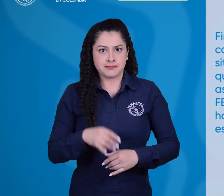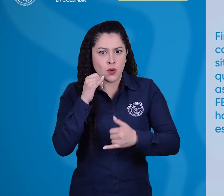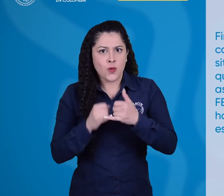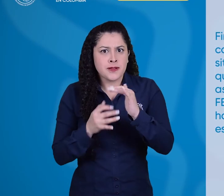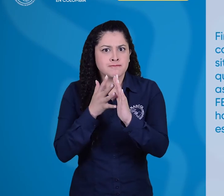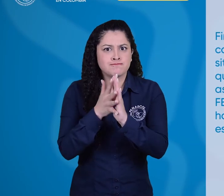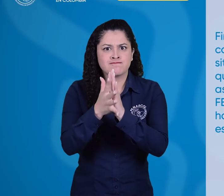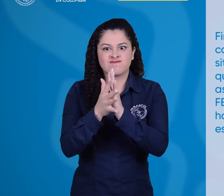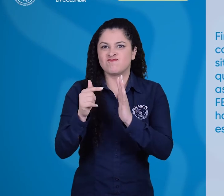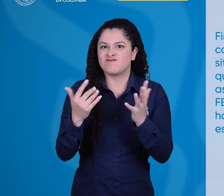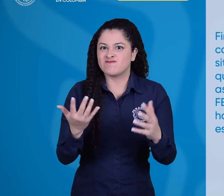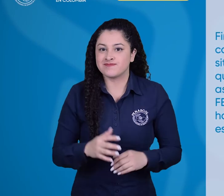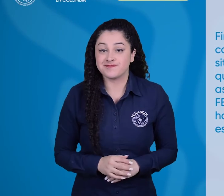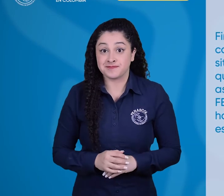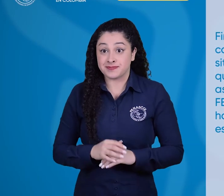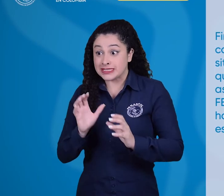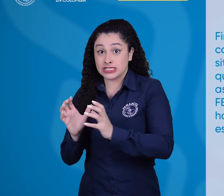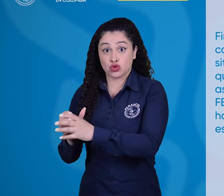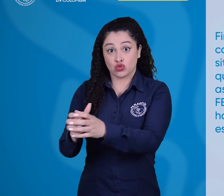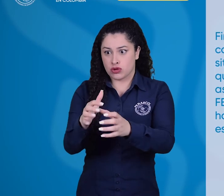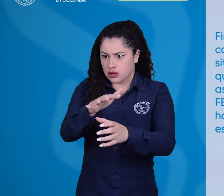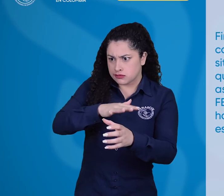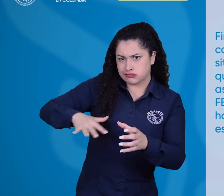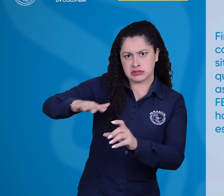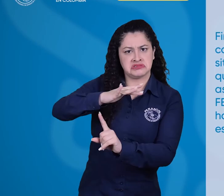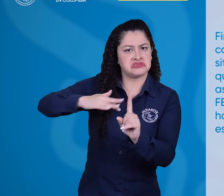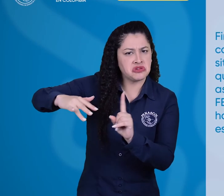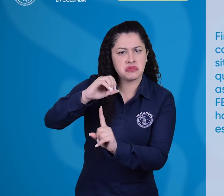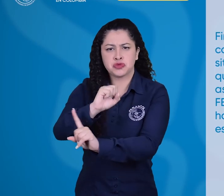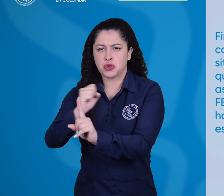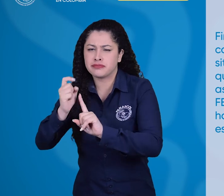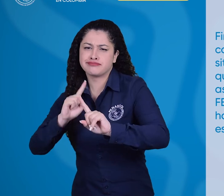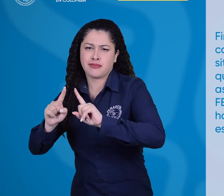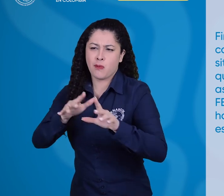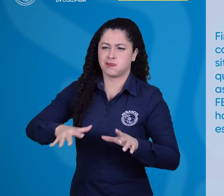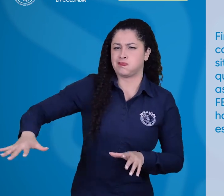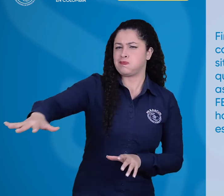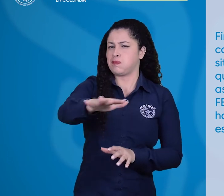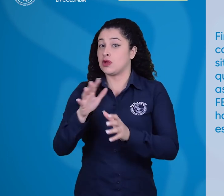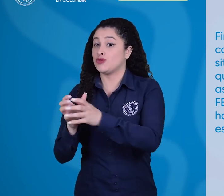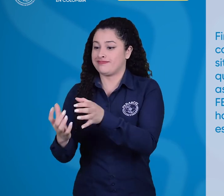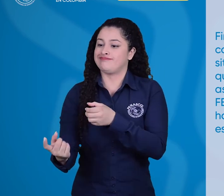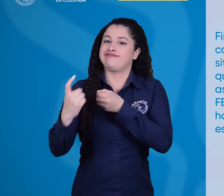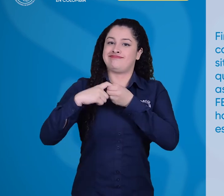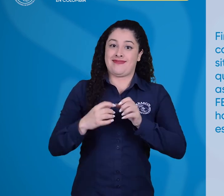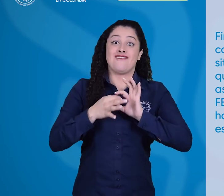Finalmente, en atención al contexto social y las situaciones de diversa índole que experimentan las